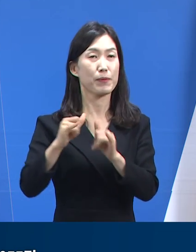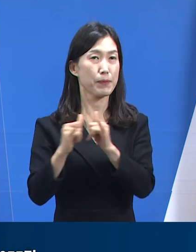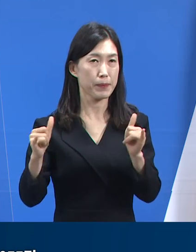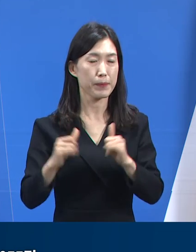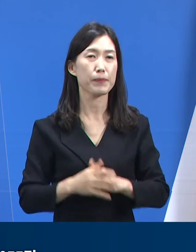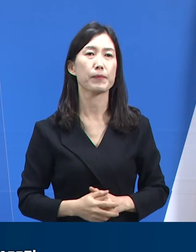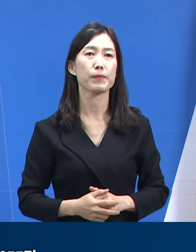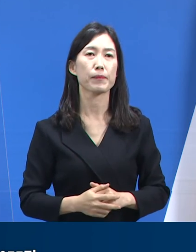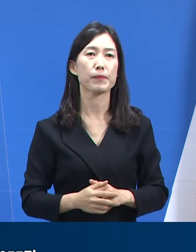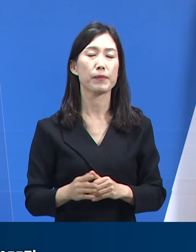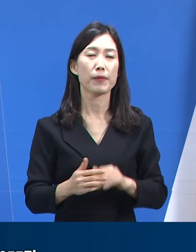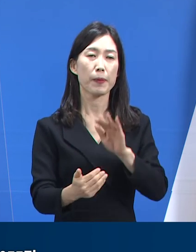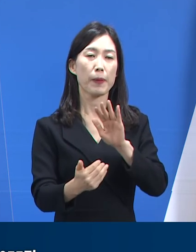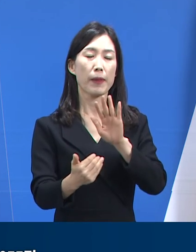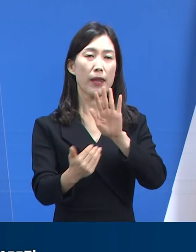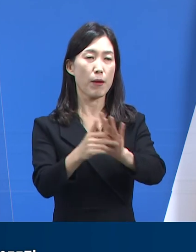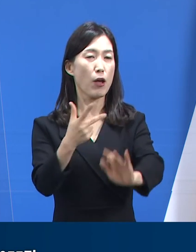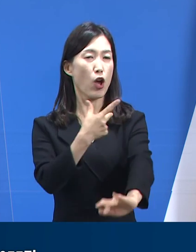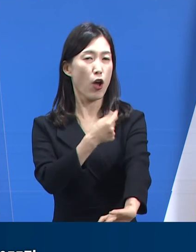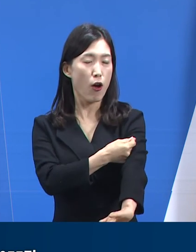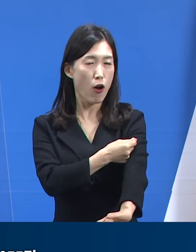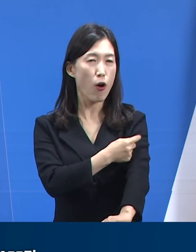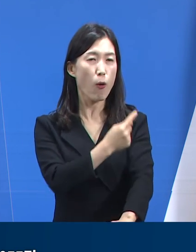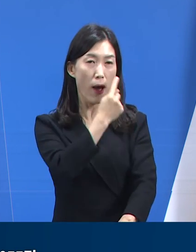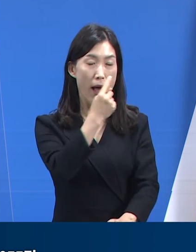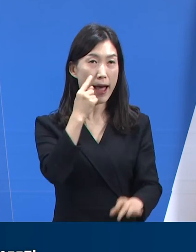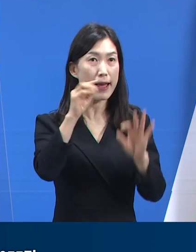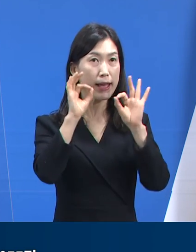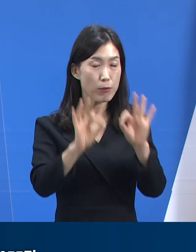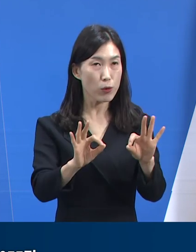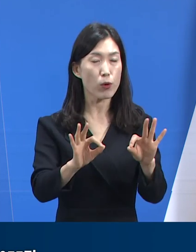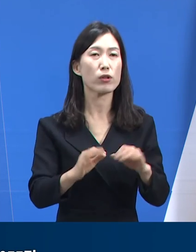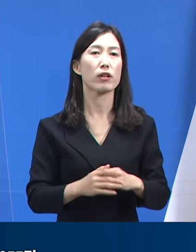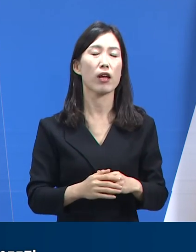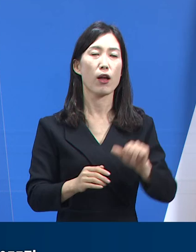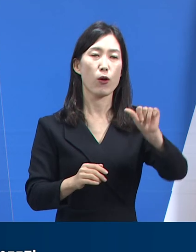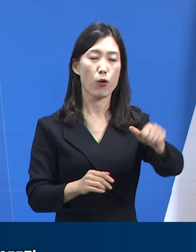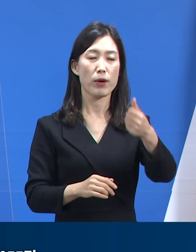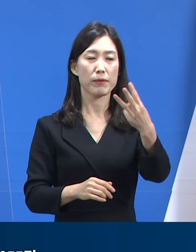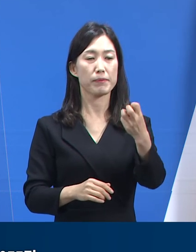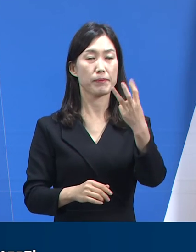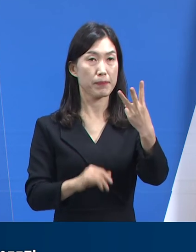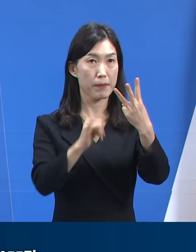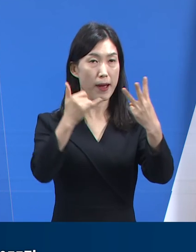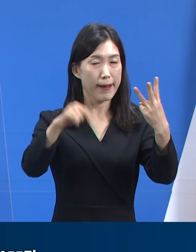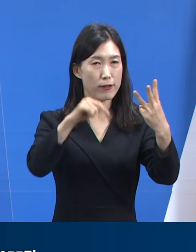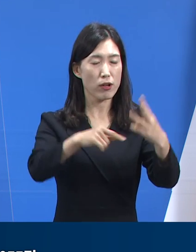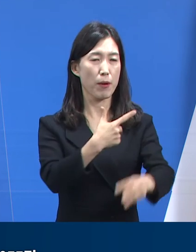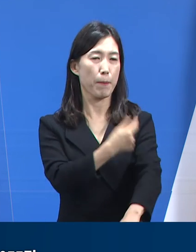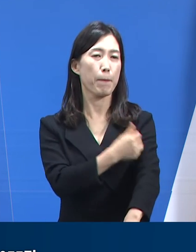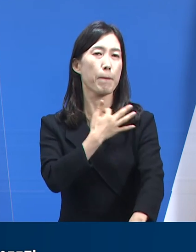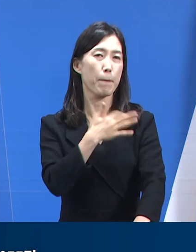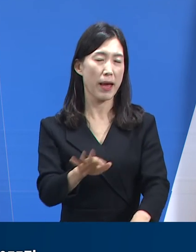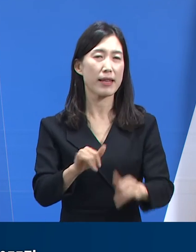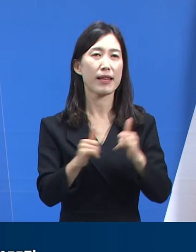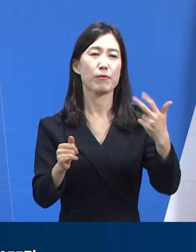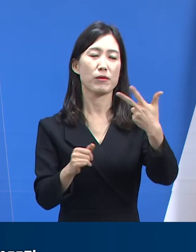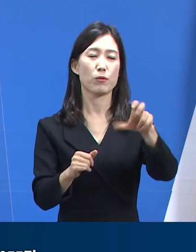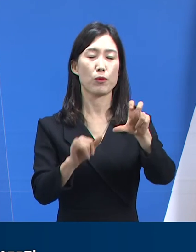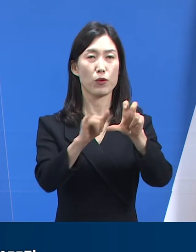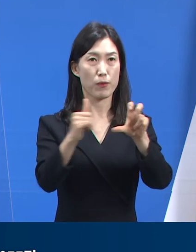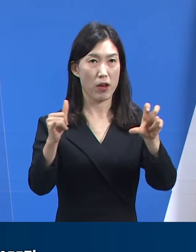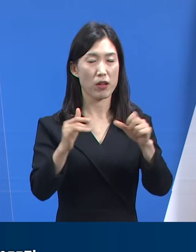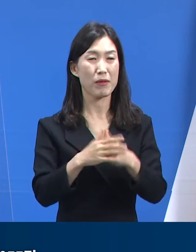예방접종 이력이 확인 가능한 관련 확진자 533명 중 미접종자는 75명으로